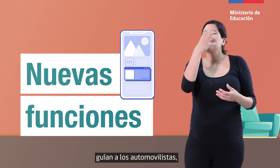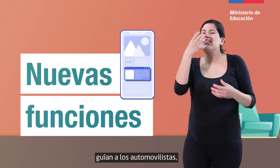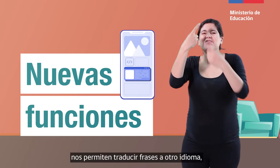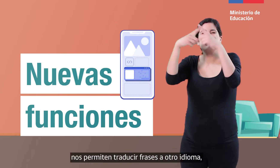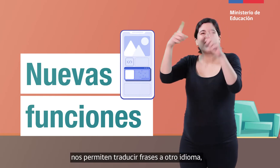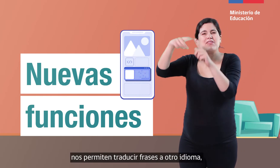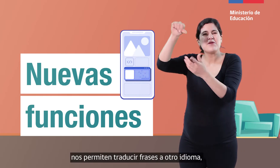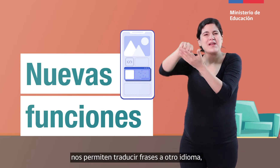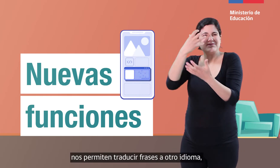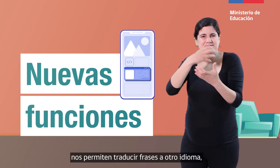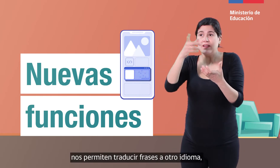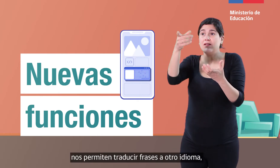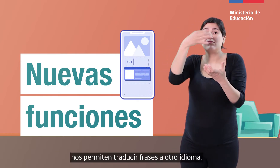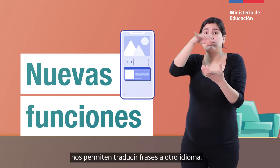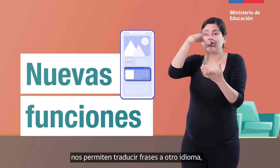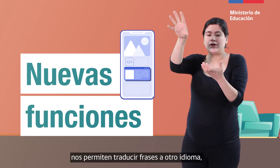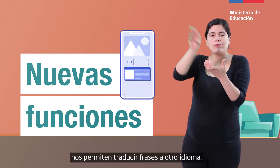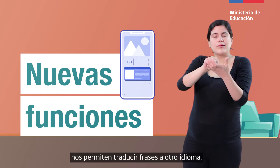nos permiten traducir frases a otro idioma,